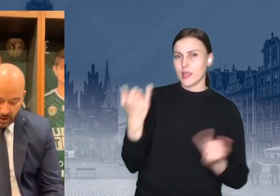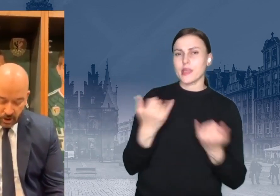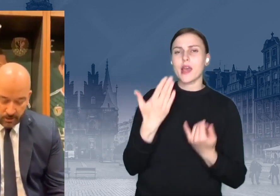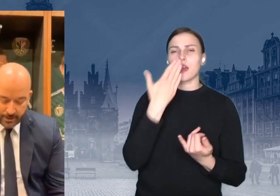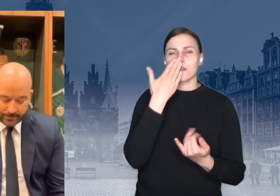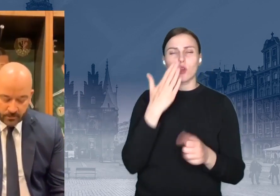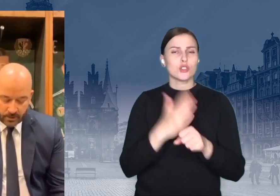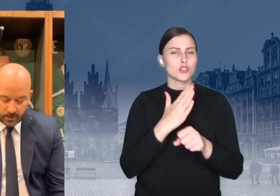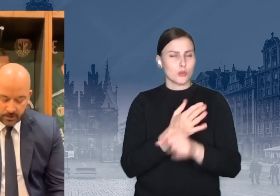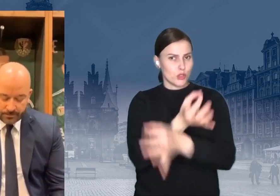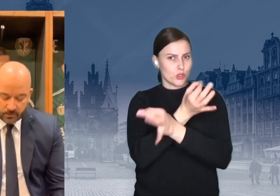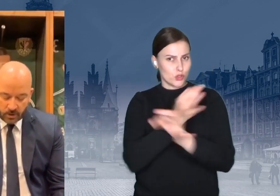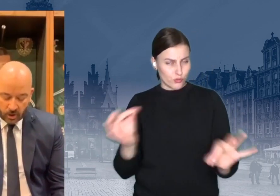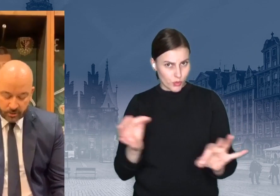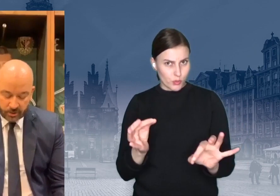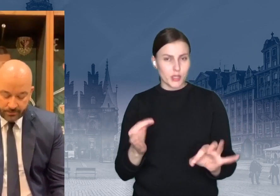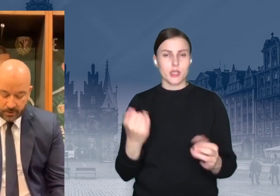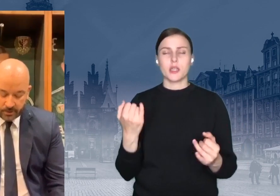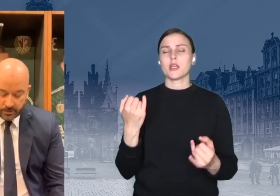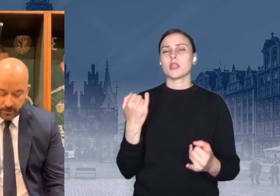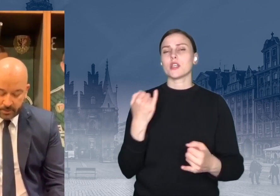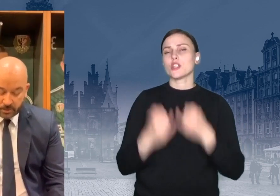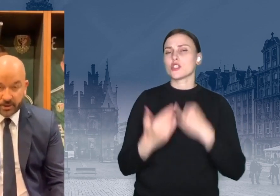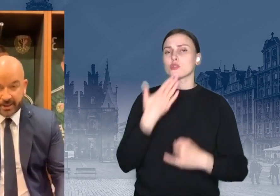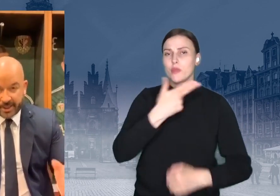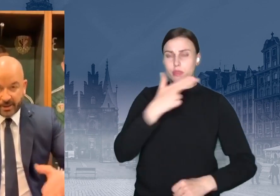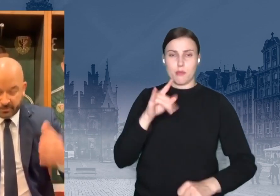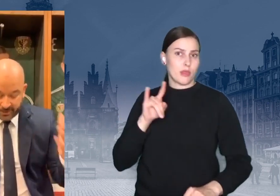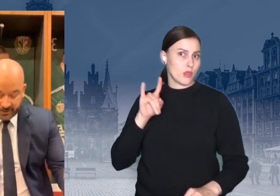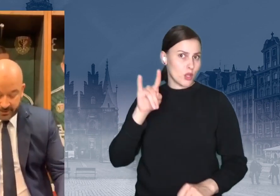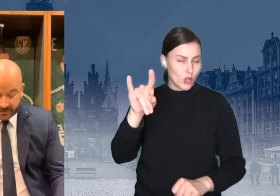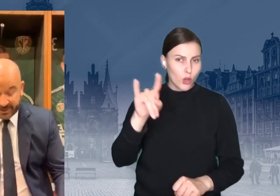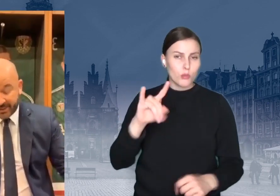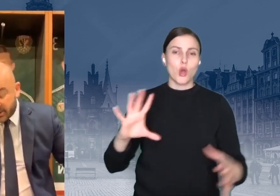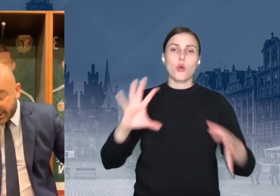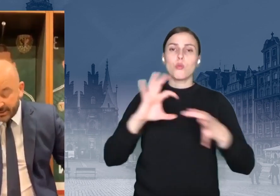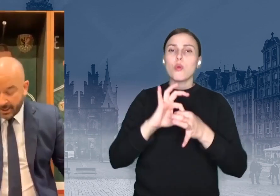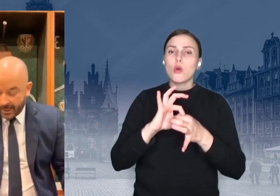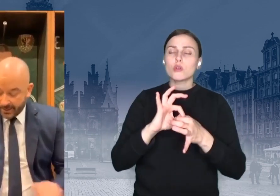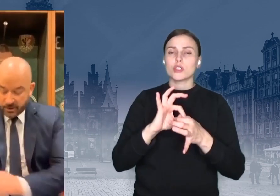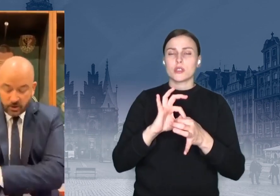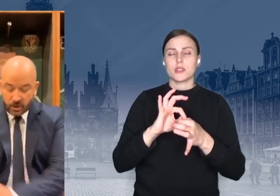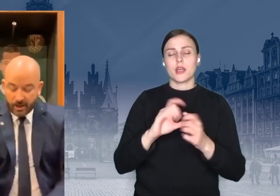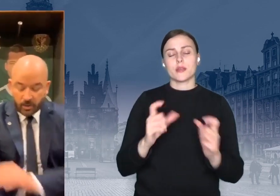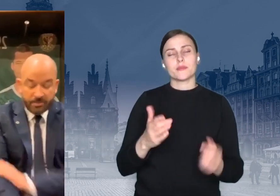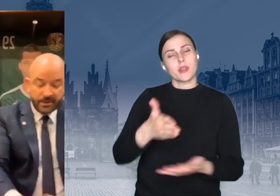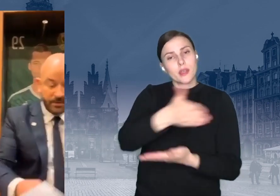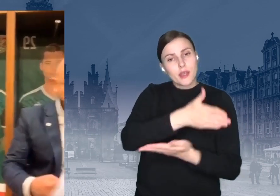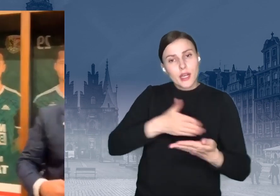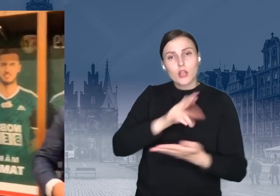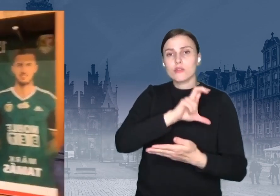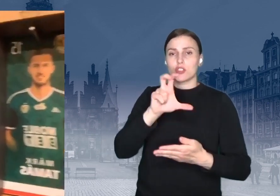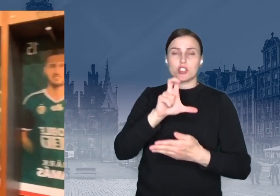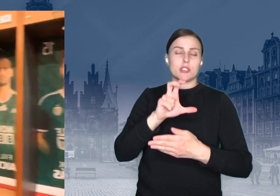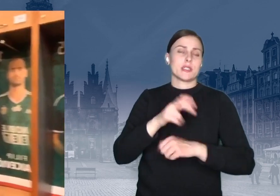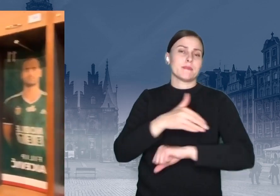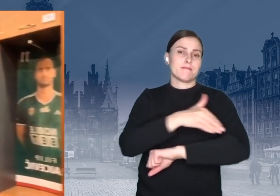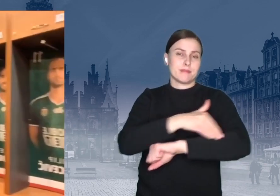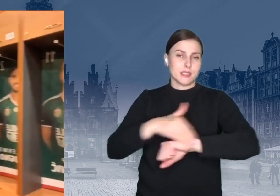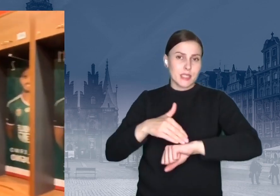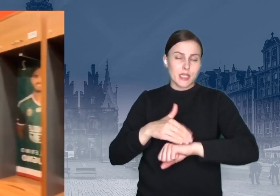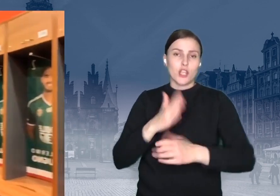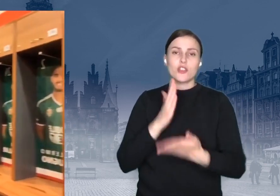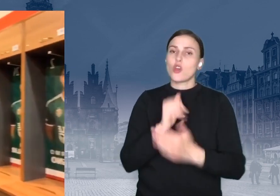jeżeli chodzi o loty i połączenia krajowe i zagraniczne, ale tylko do Europy nie wiemy, jak to będzie